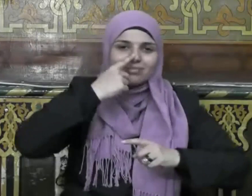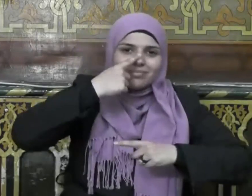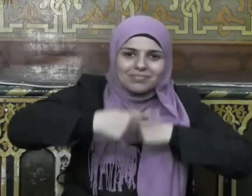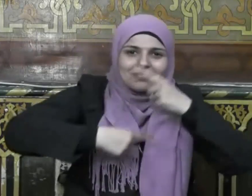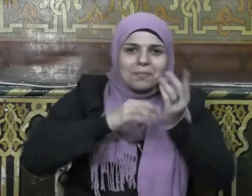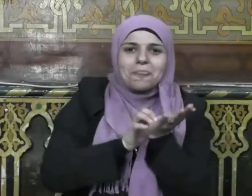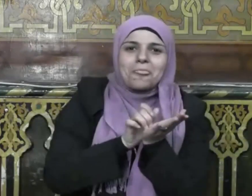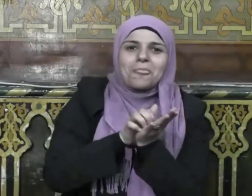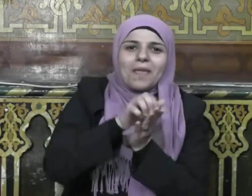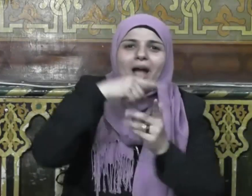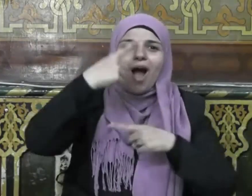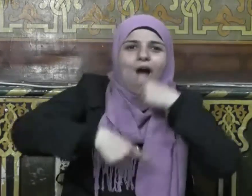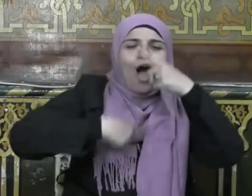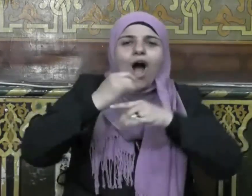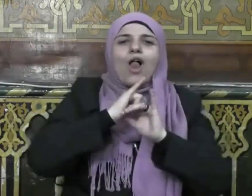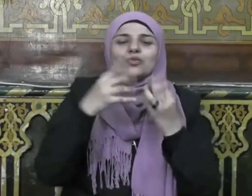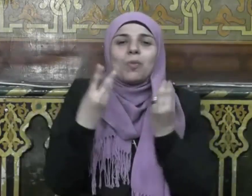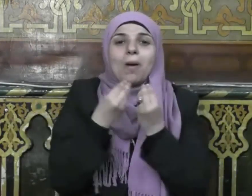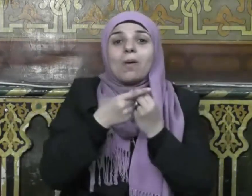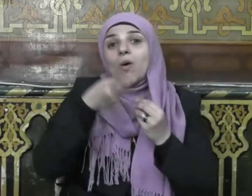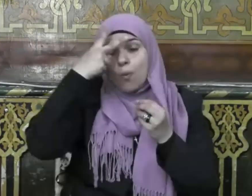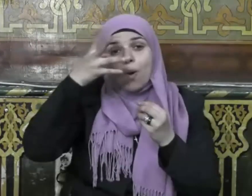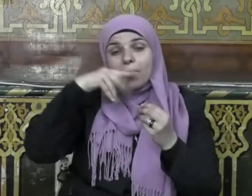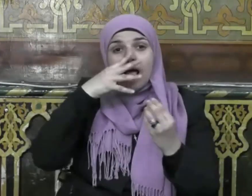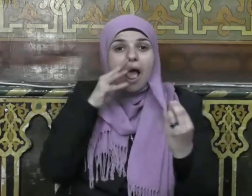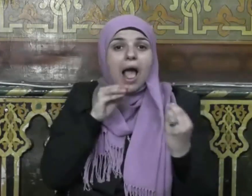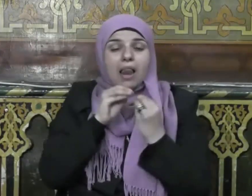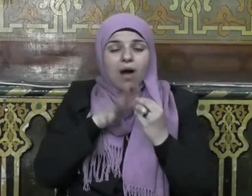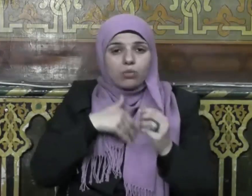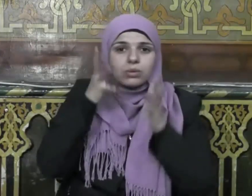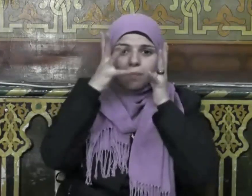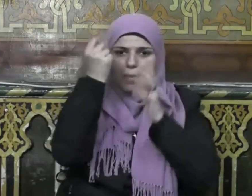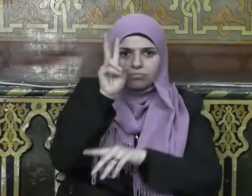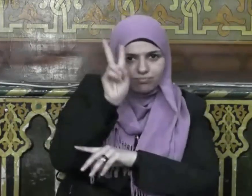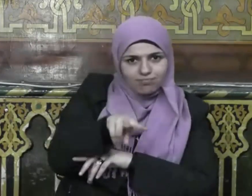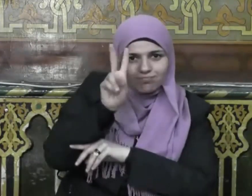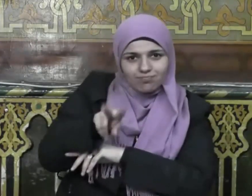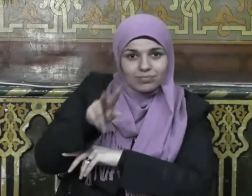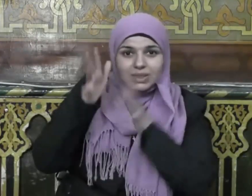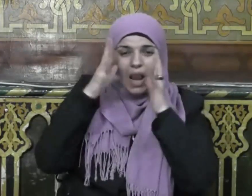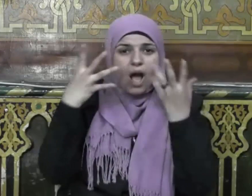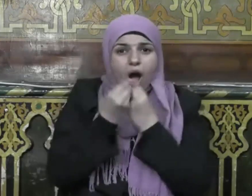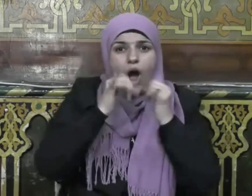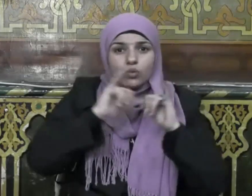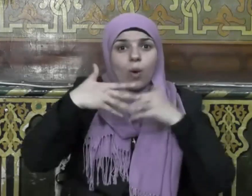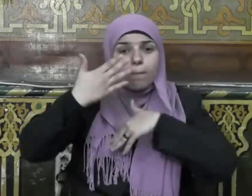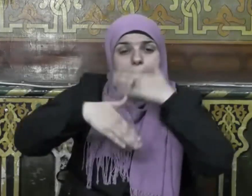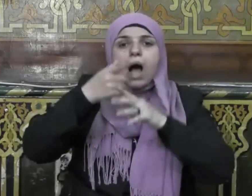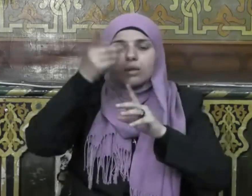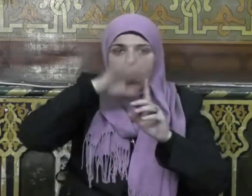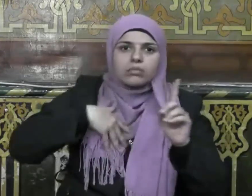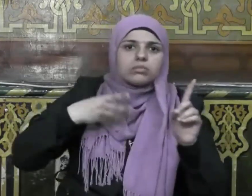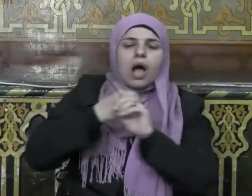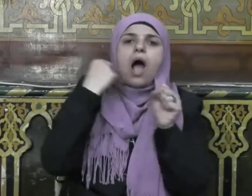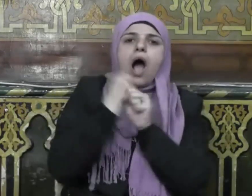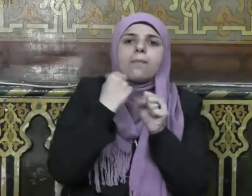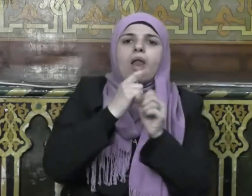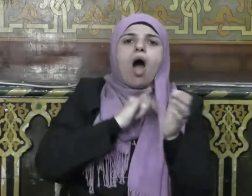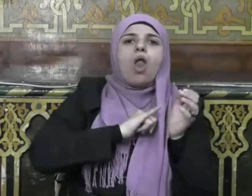كما أن من ألف القيام وذاق حلاوته لا يمكن أن يهجره بعد رمضان